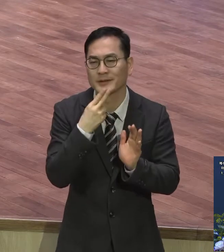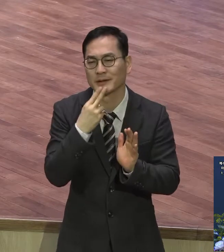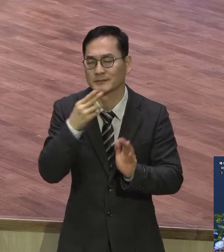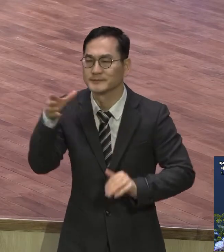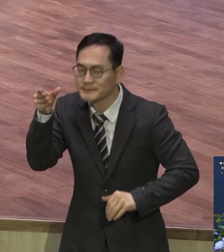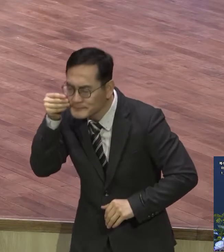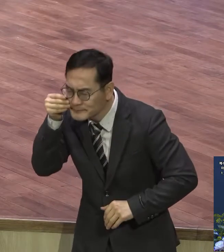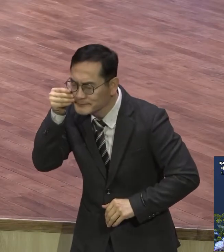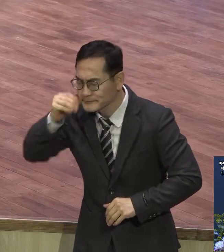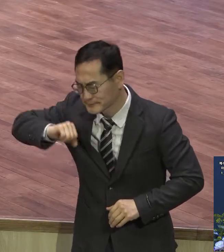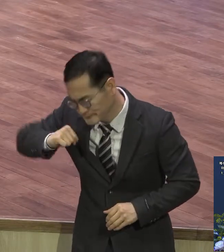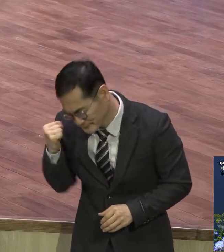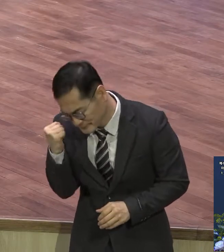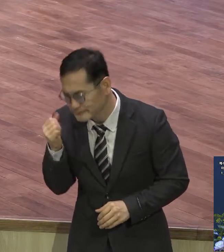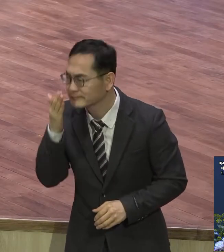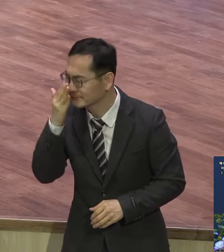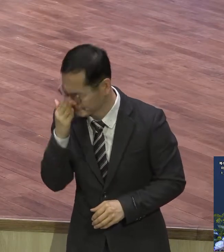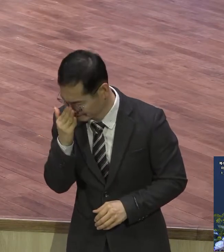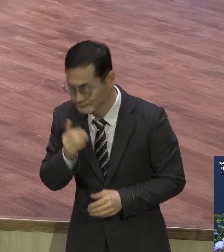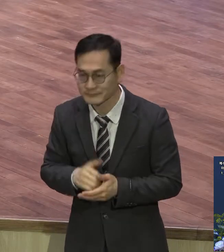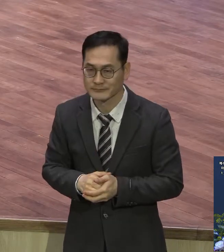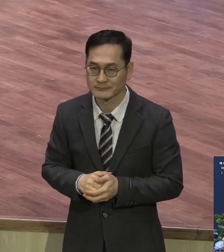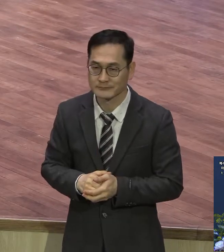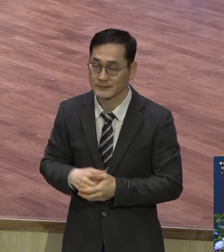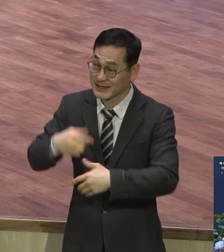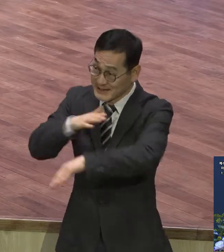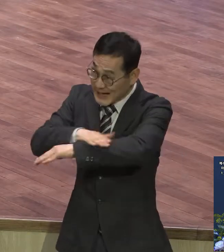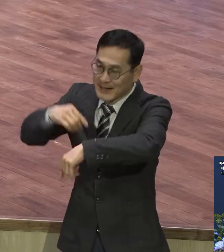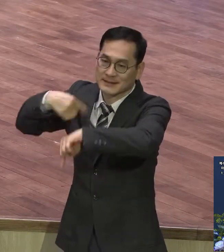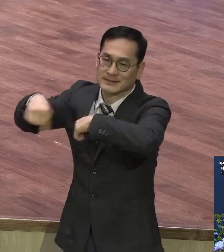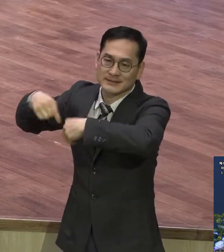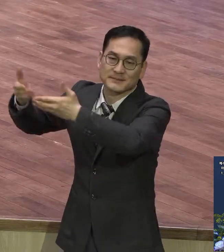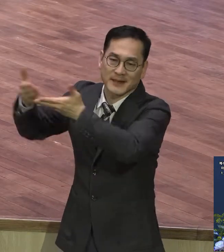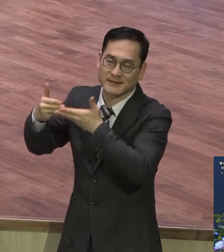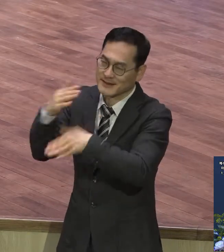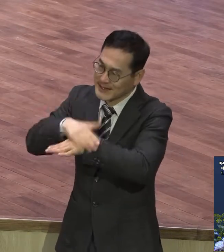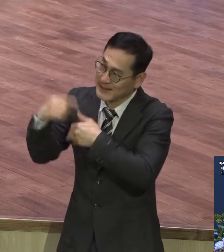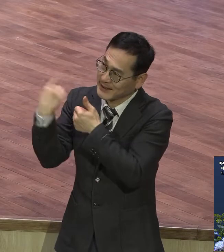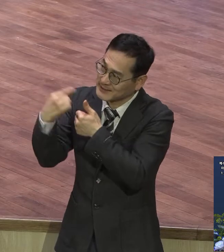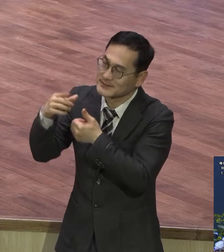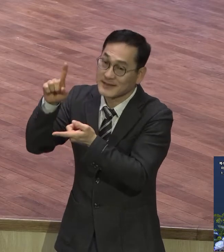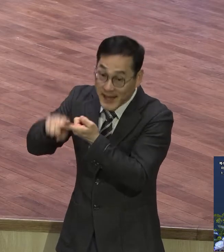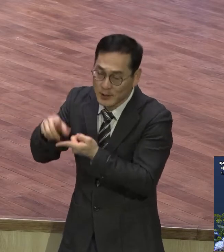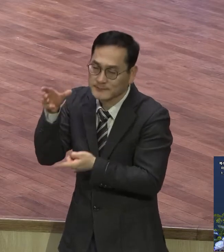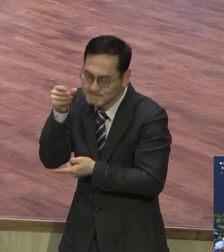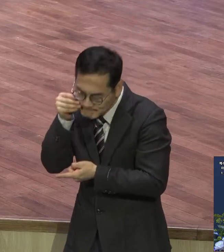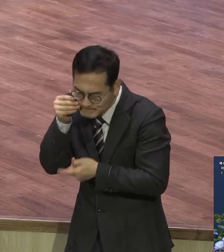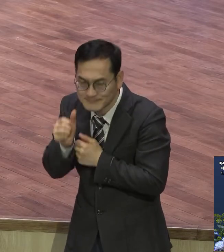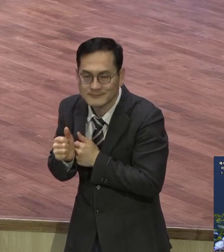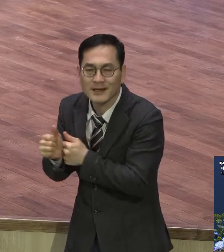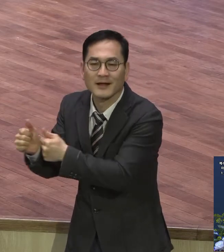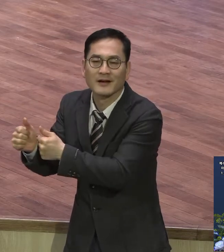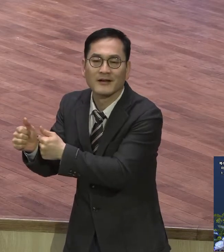통제를 받을 줄 아는 상태 이걸 의미합니다. 그래서 이 온유라는 말은